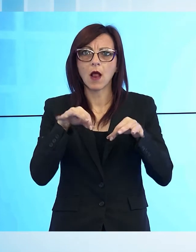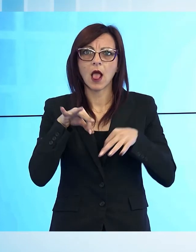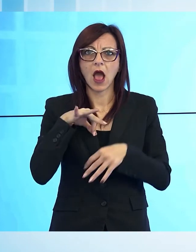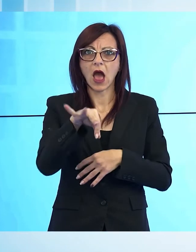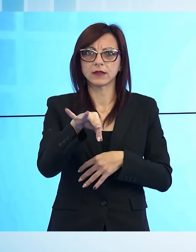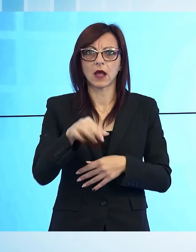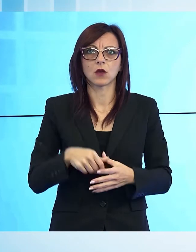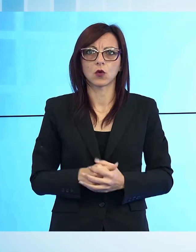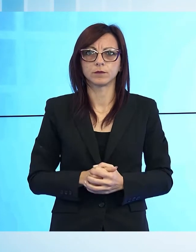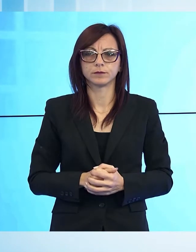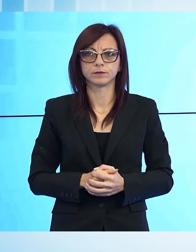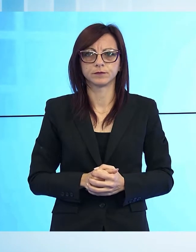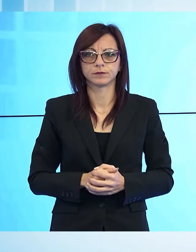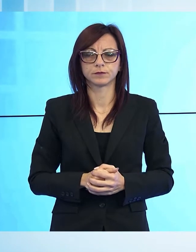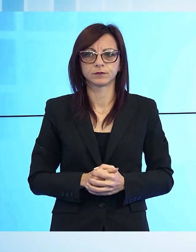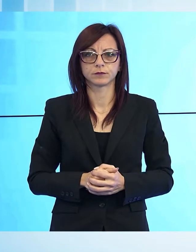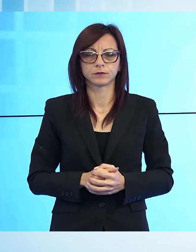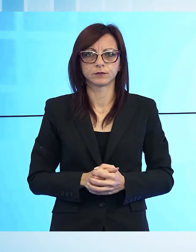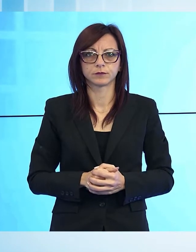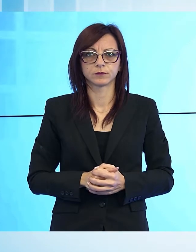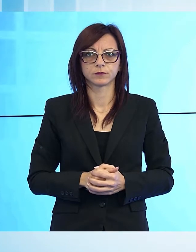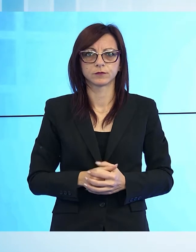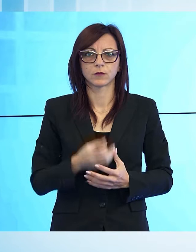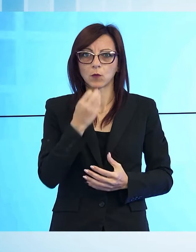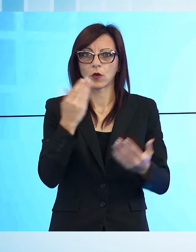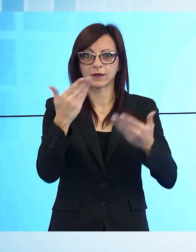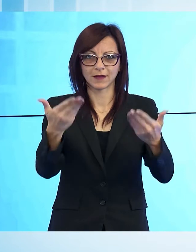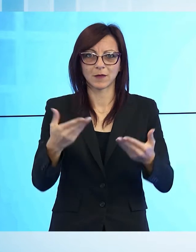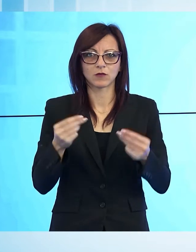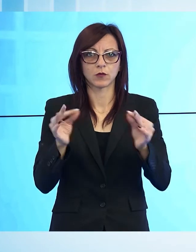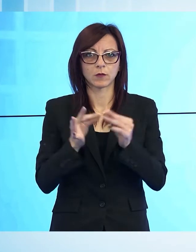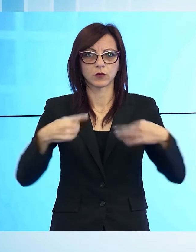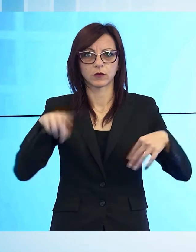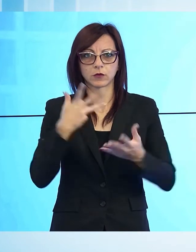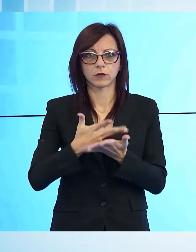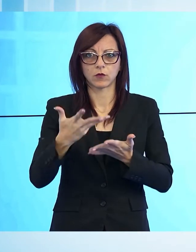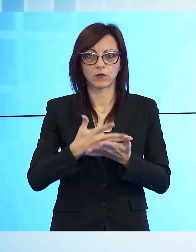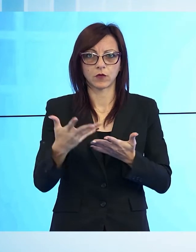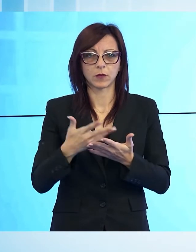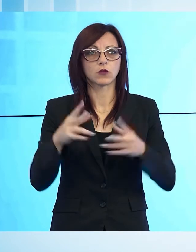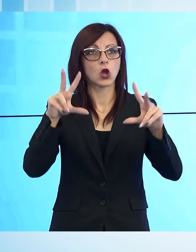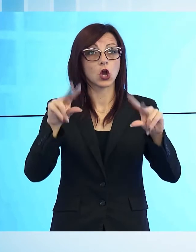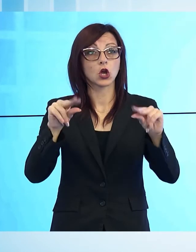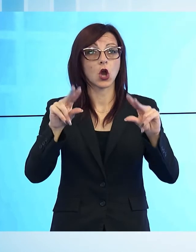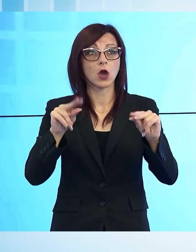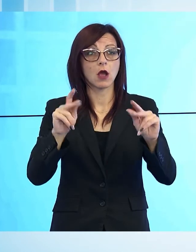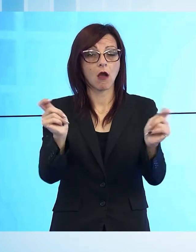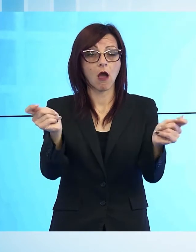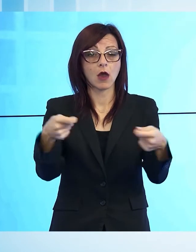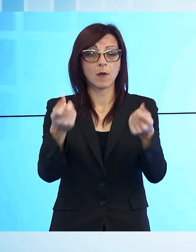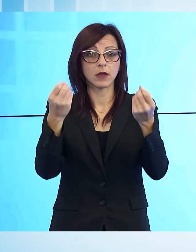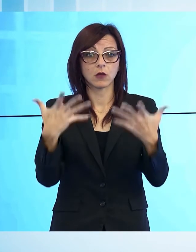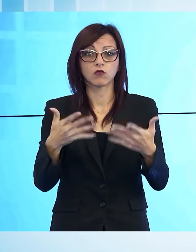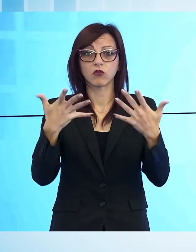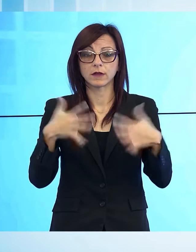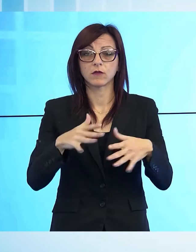Buonasera, ben trovati a questa nuova edizione del TGNO. In apertura, l'abbiamo già detto, la cronaca, con una rapina che è stata messa a segno